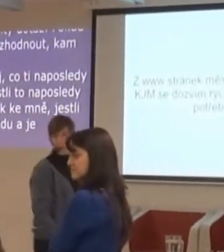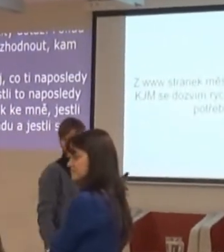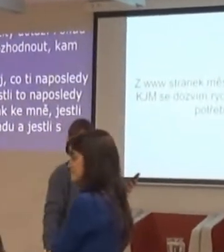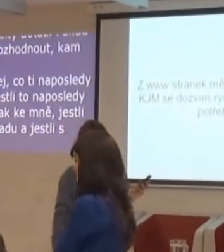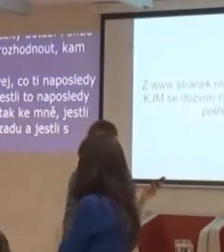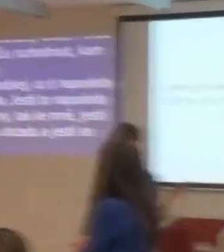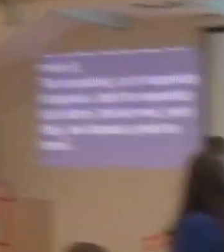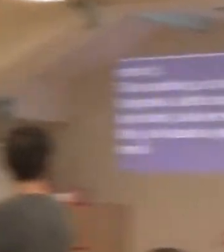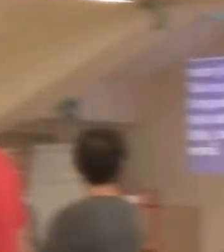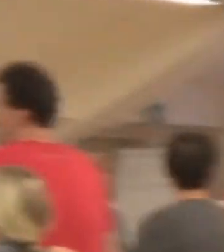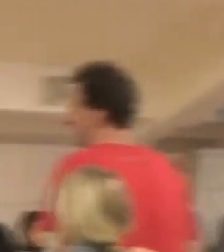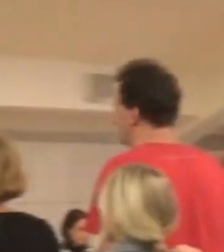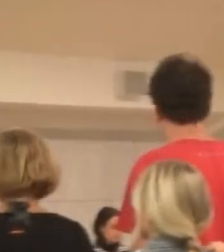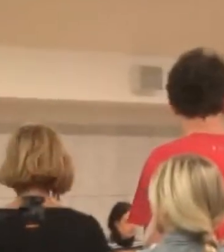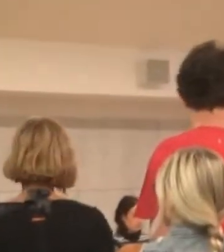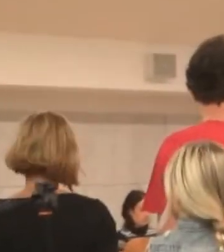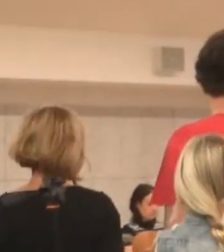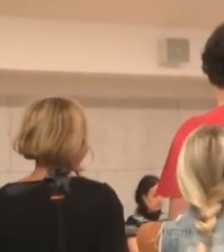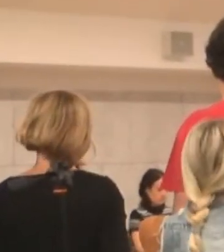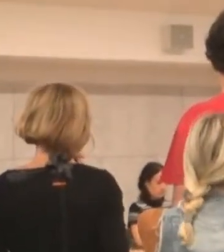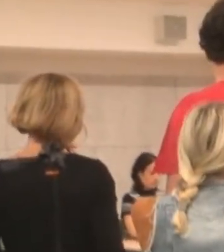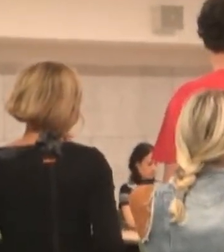Budu k další otázky. Třeba se posuneš.